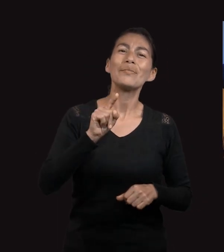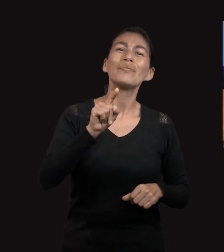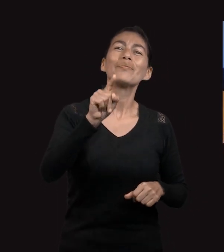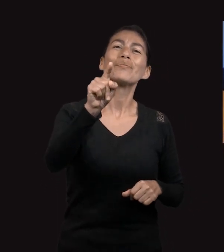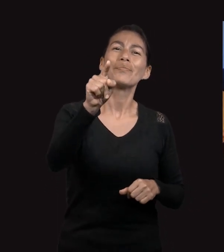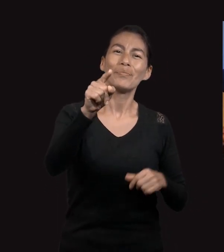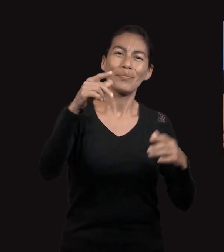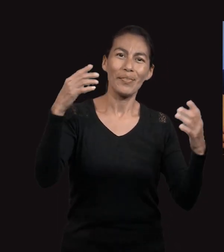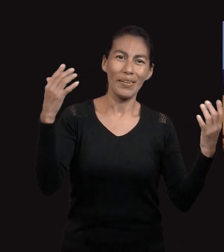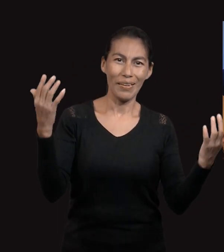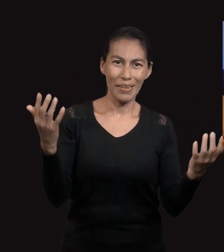Por ti